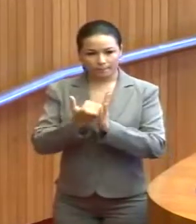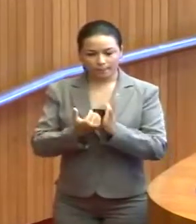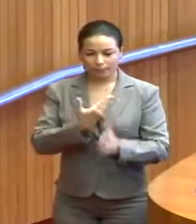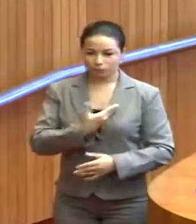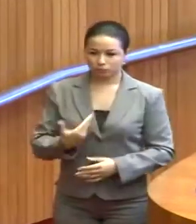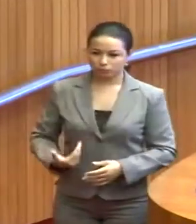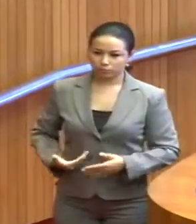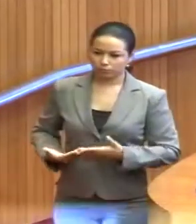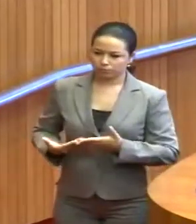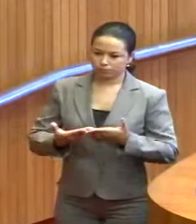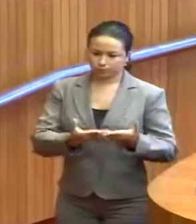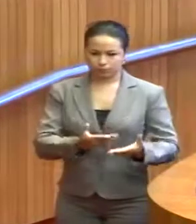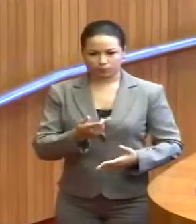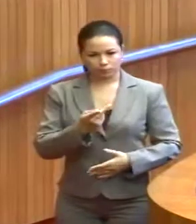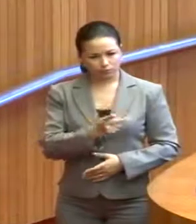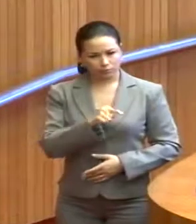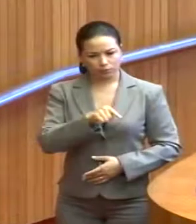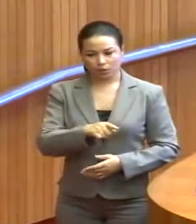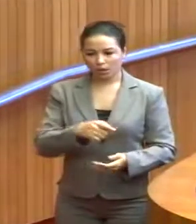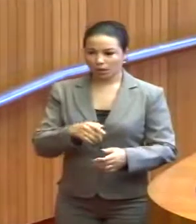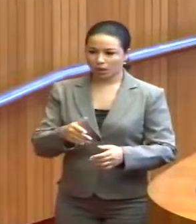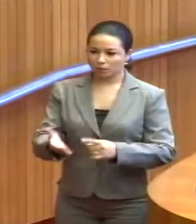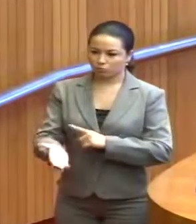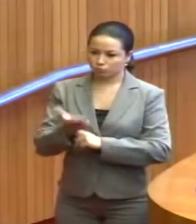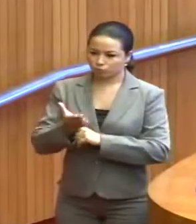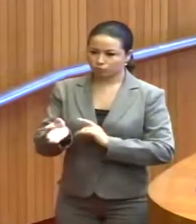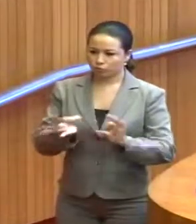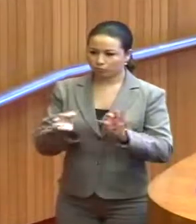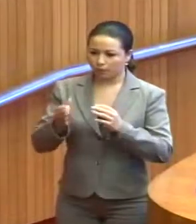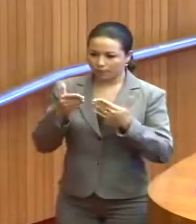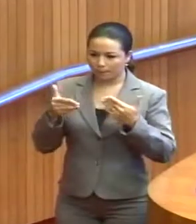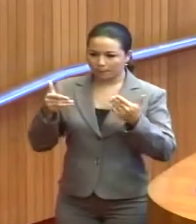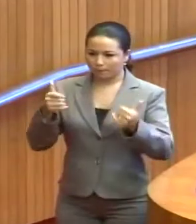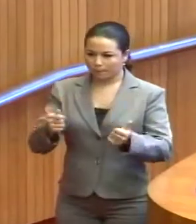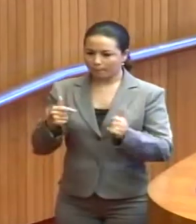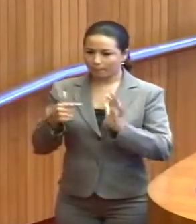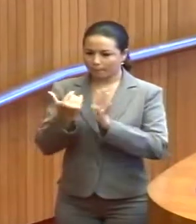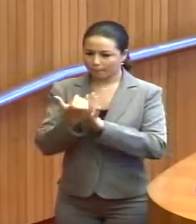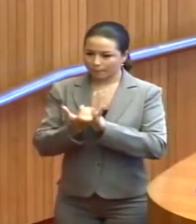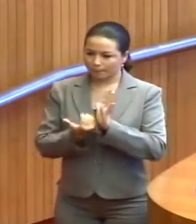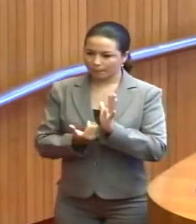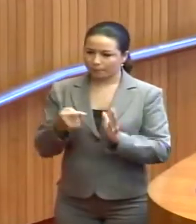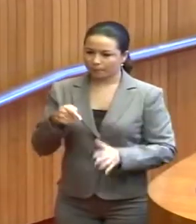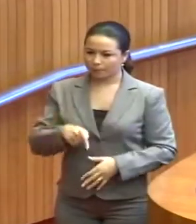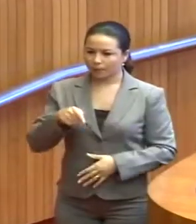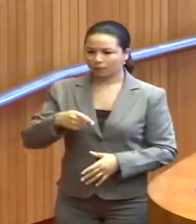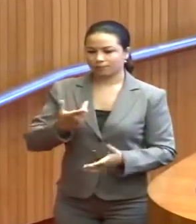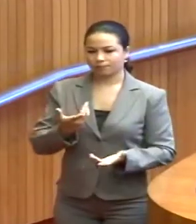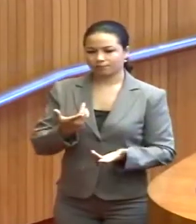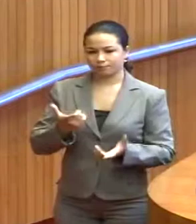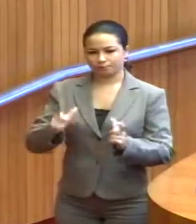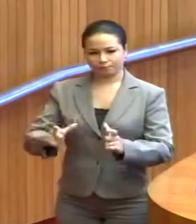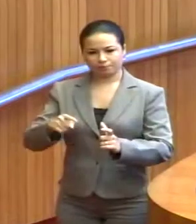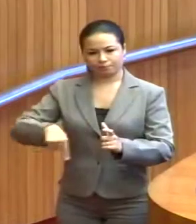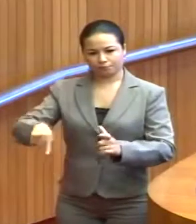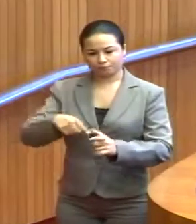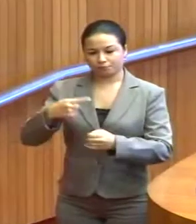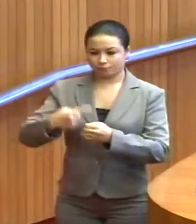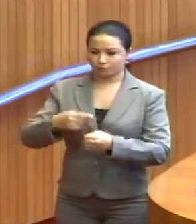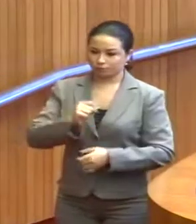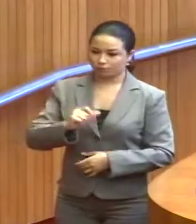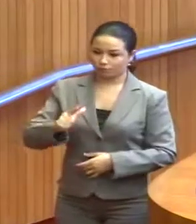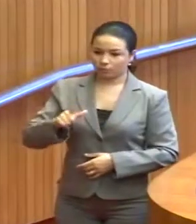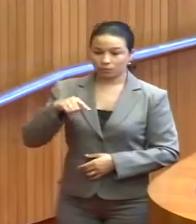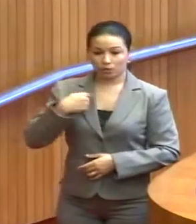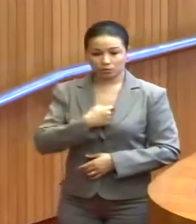governo. Enviamos e ela, inclusive, nos ajudou no aperfeiçoamento desse projeto para a cidade de São Luís. Hoje o